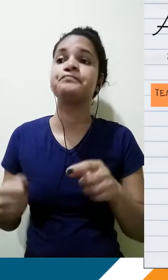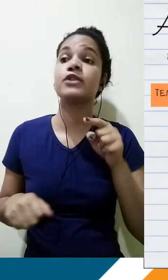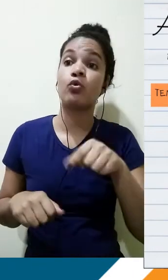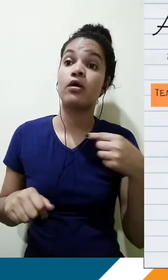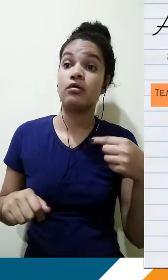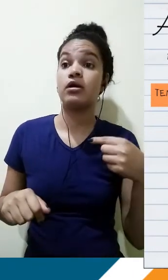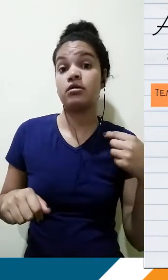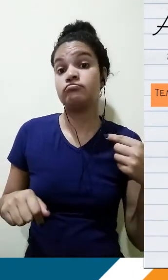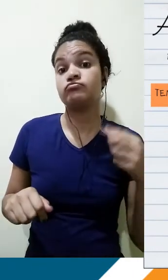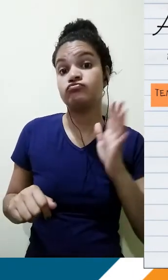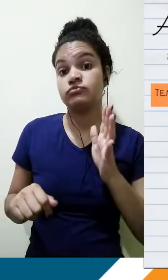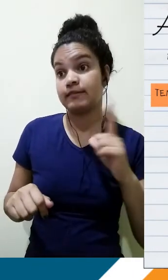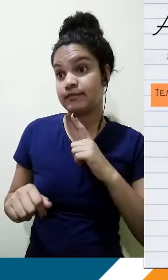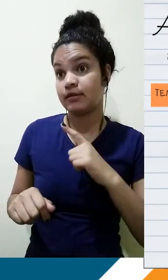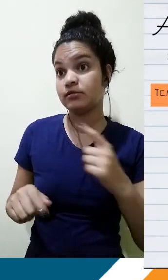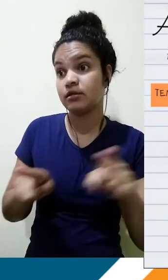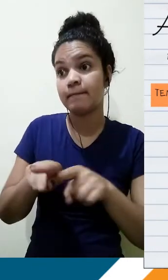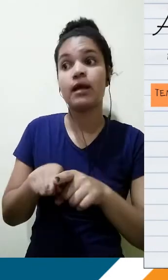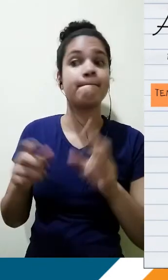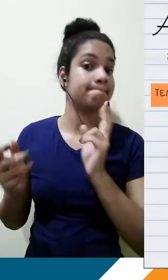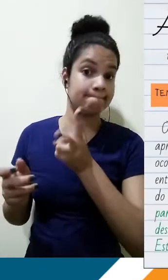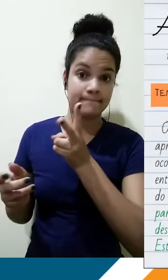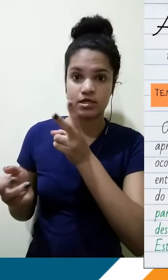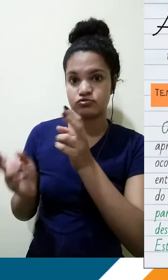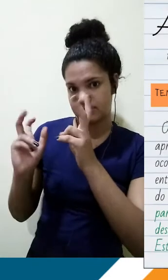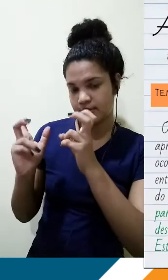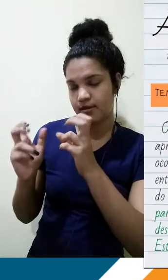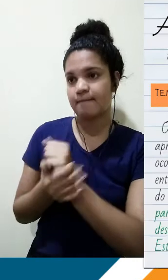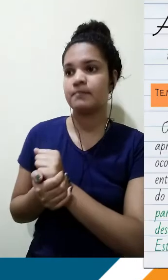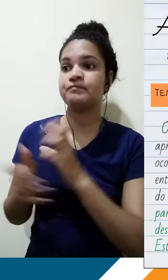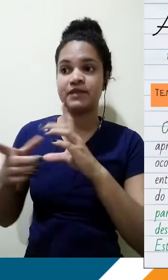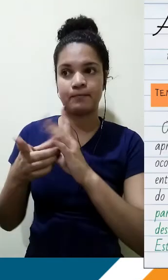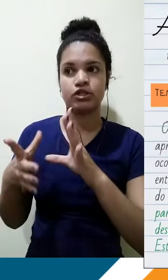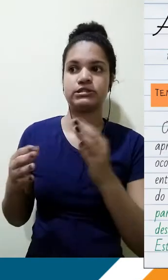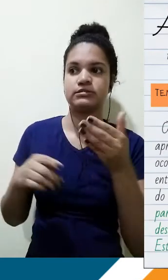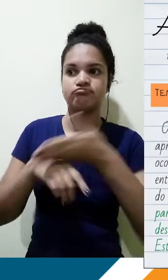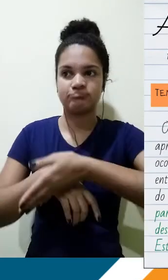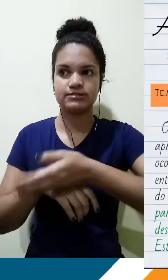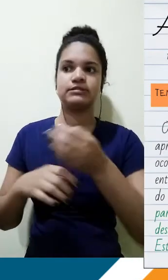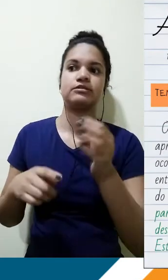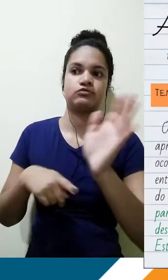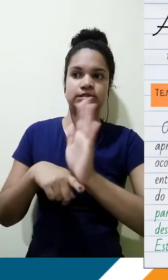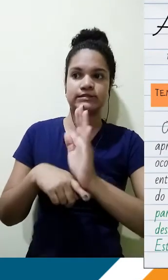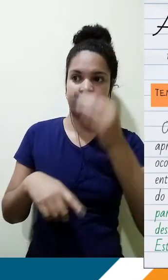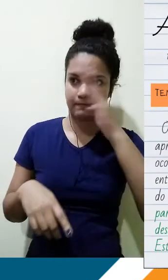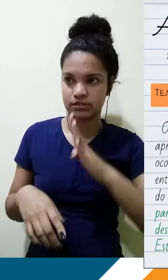também. Democratização do acesso ao cinema no Brasil, projetando o repertório interdisciplinar que seja associado a um filme.